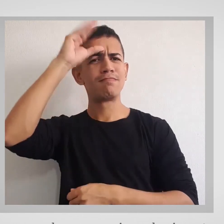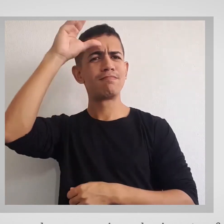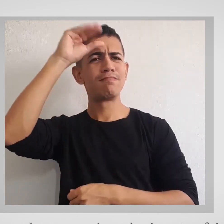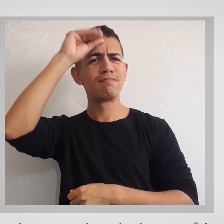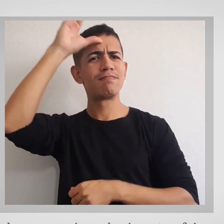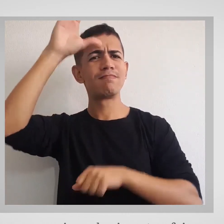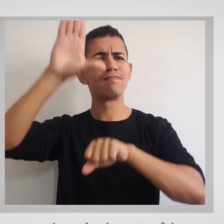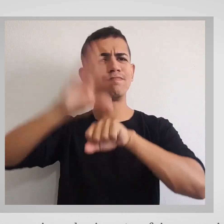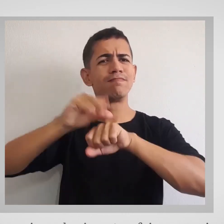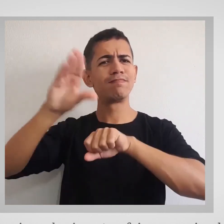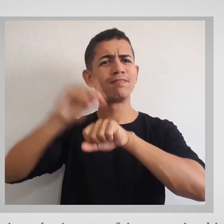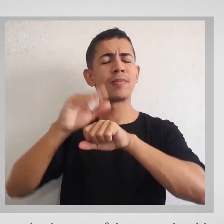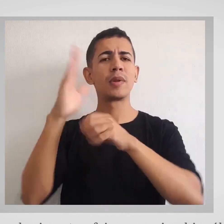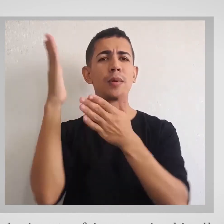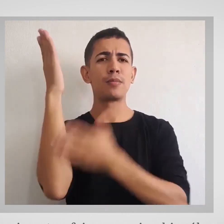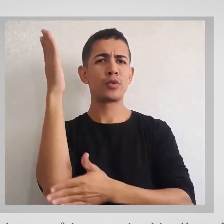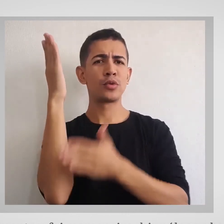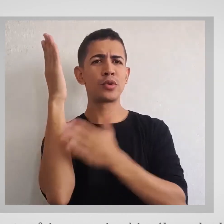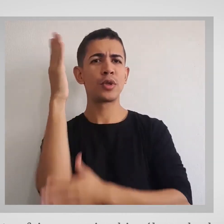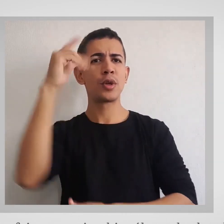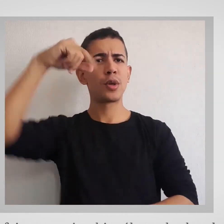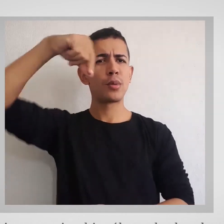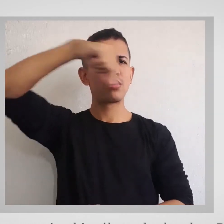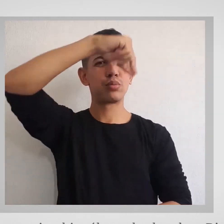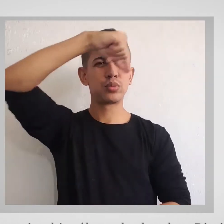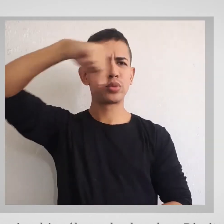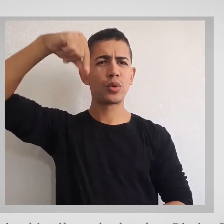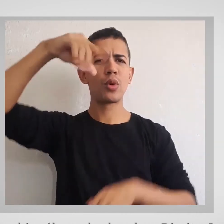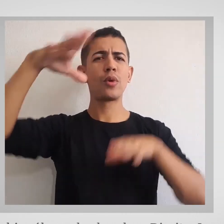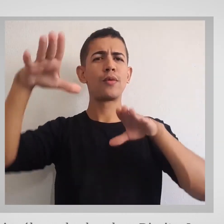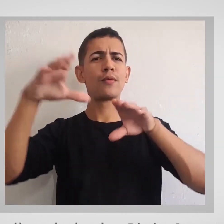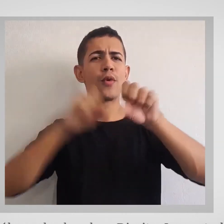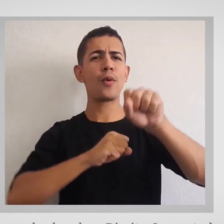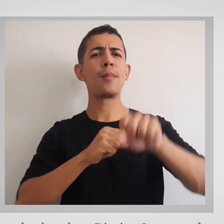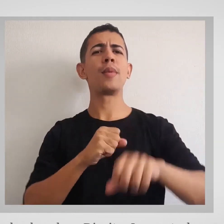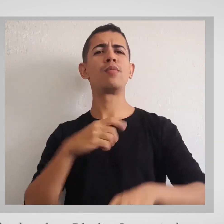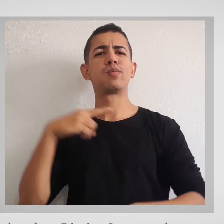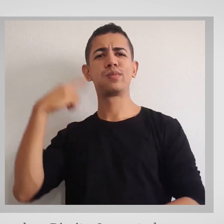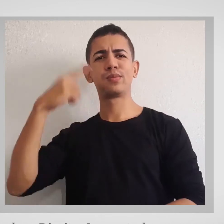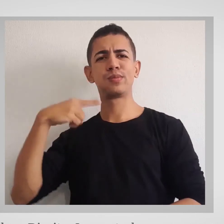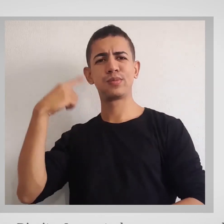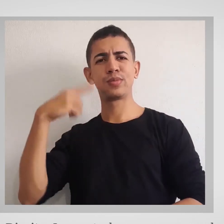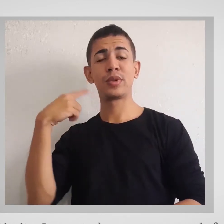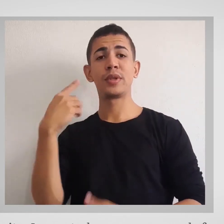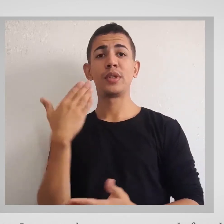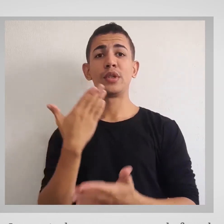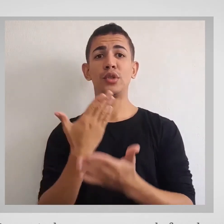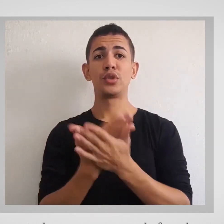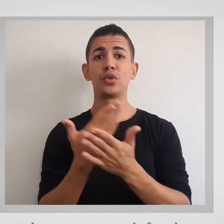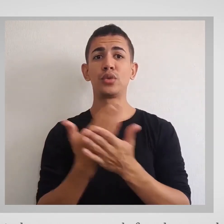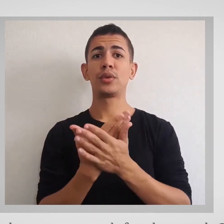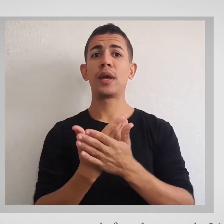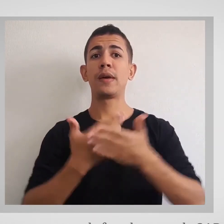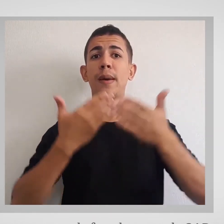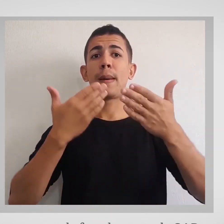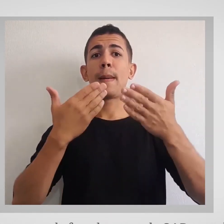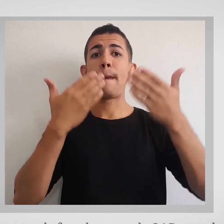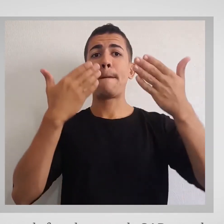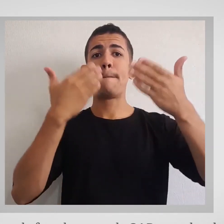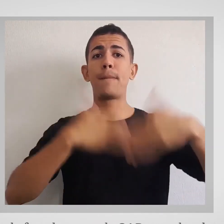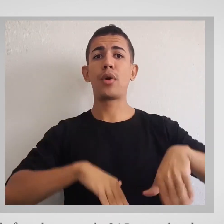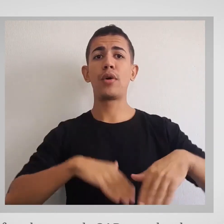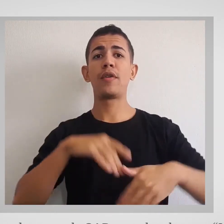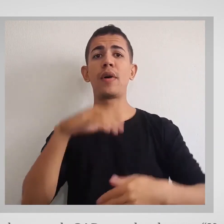conhecimentos. Foi marceneiro, hipnólogo e bacharel em direito. Ivan estudava para a segunda fase da prova da